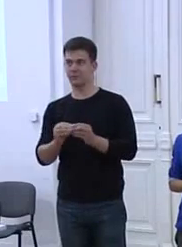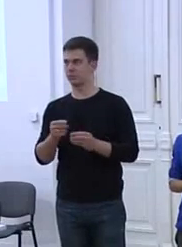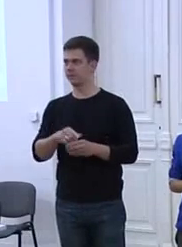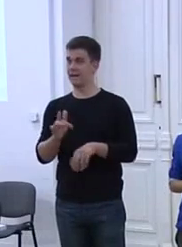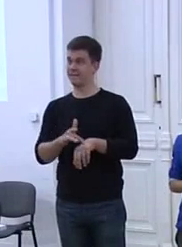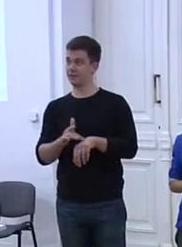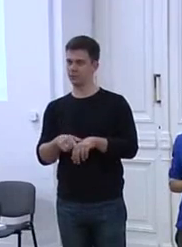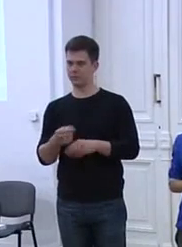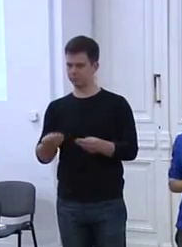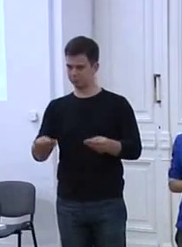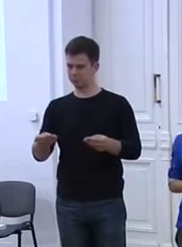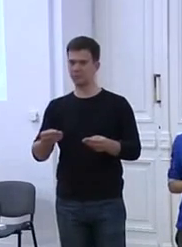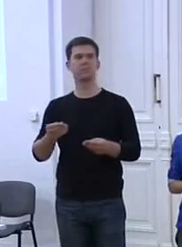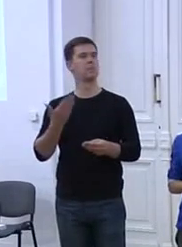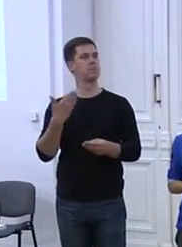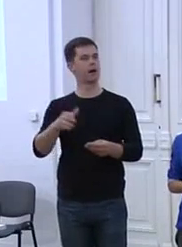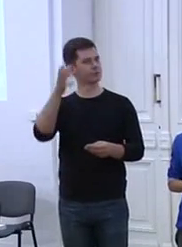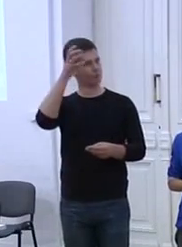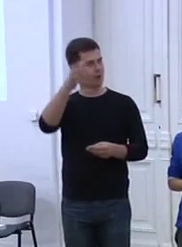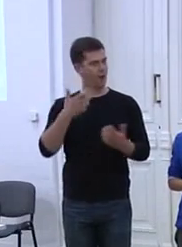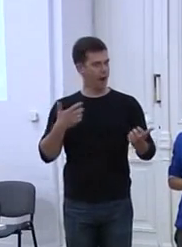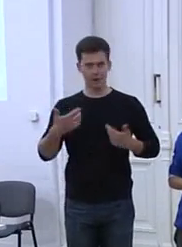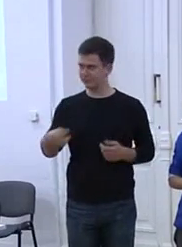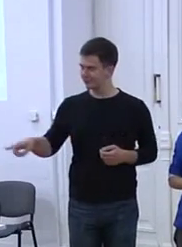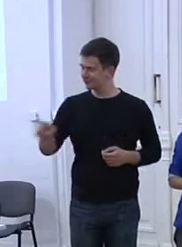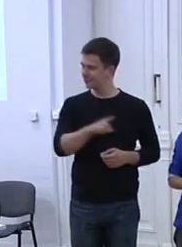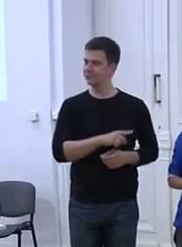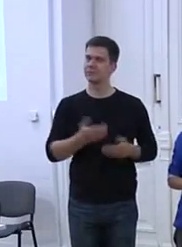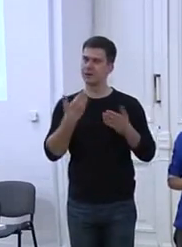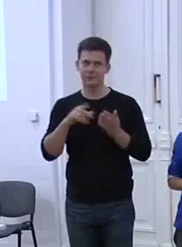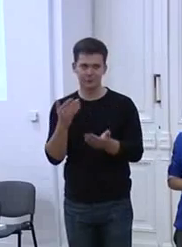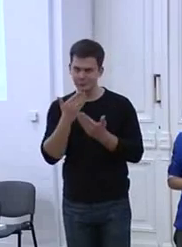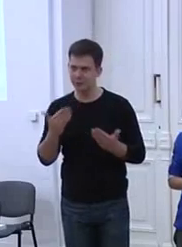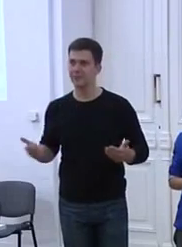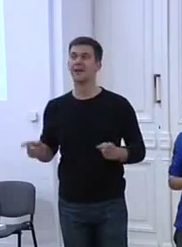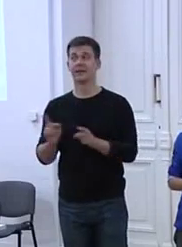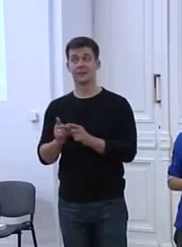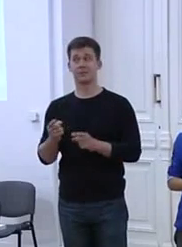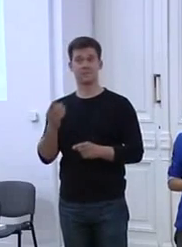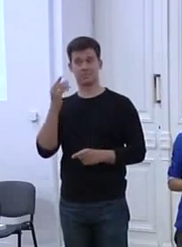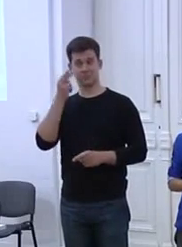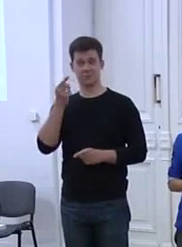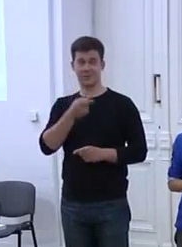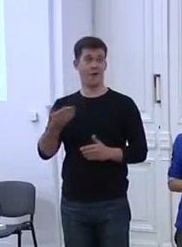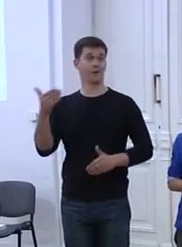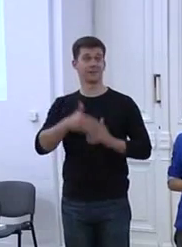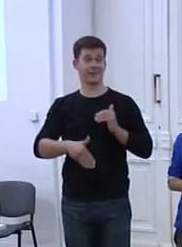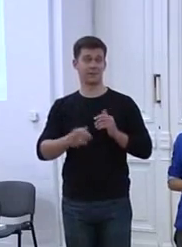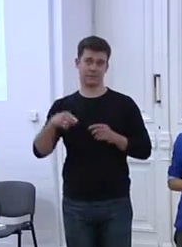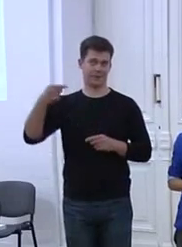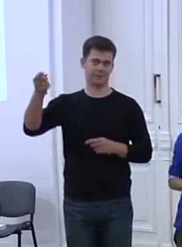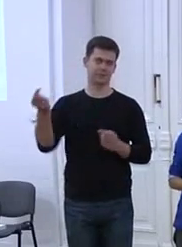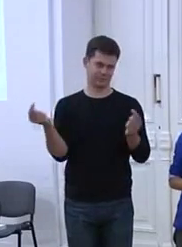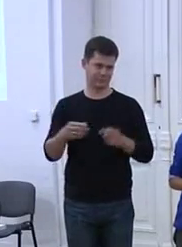Także widzę w Was wielki potencjał twórczy. I mam nadzieję, że to nie jest Wasze ostatnie spotkanie z nami tutaj w